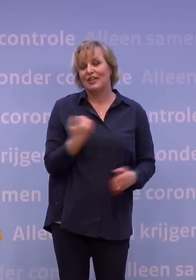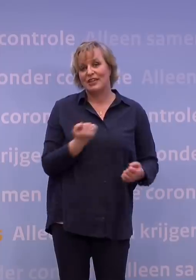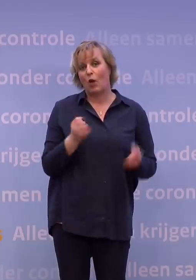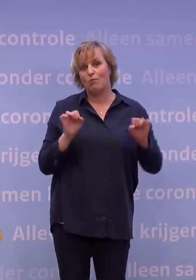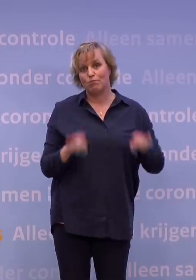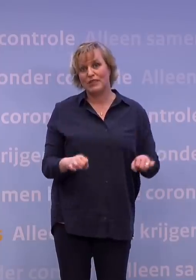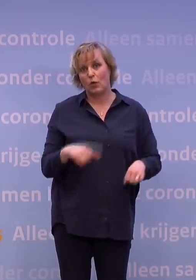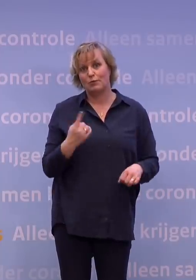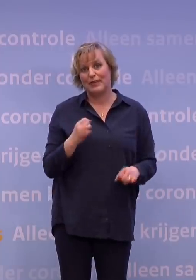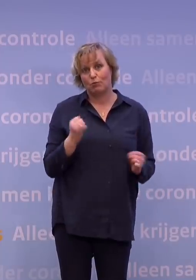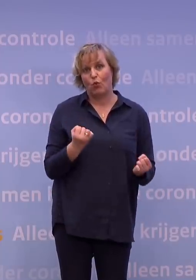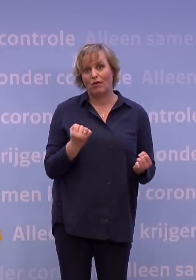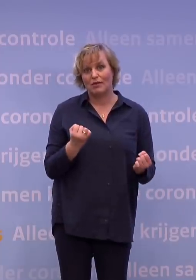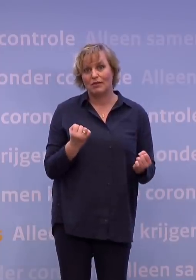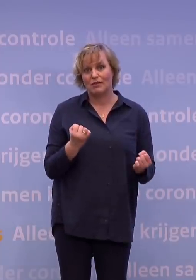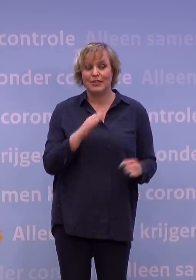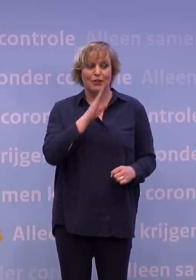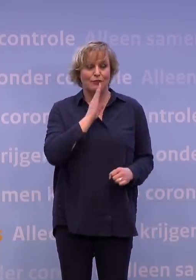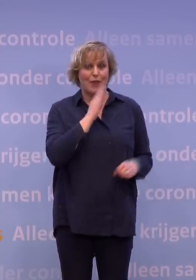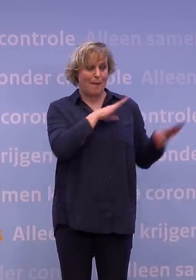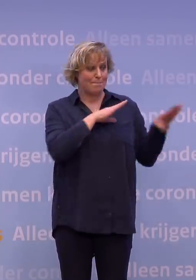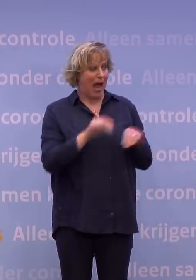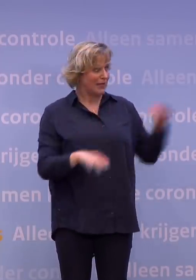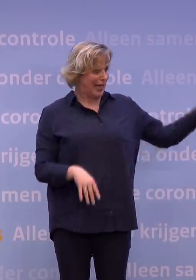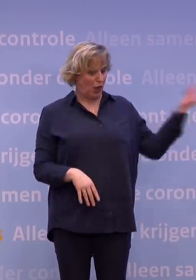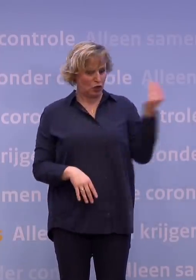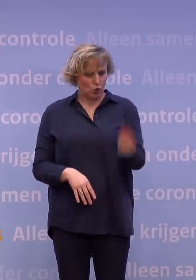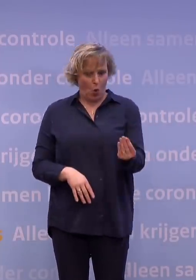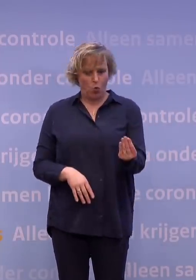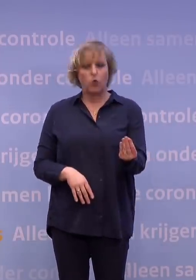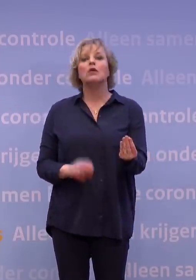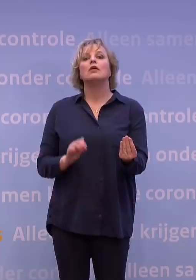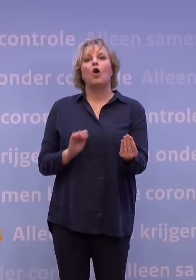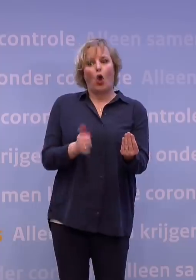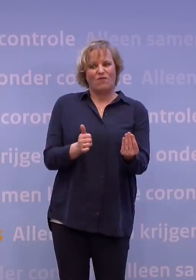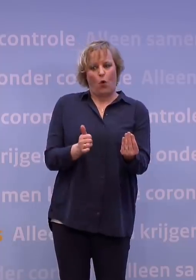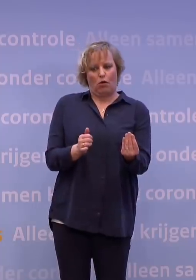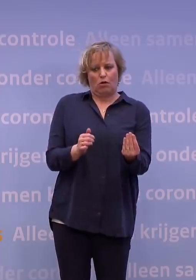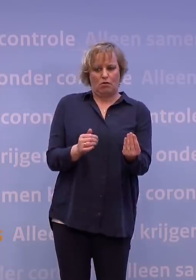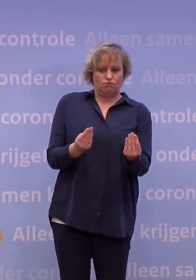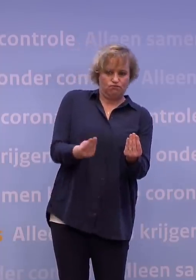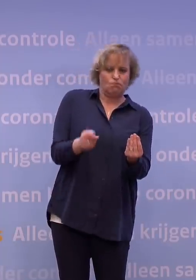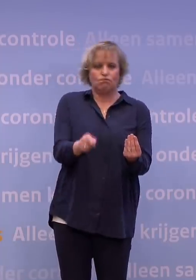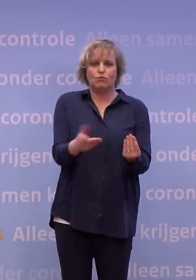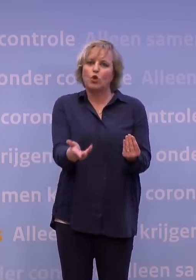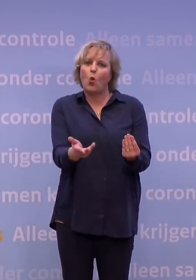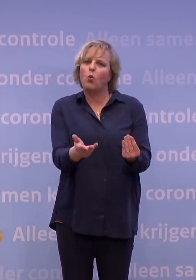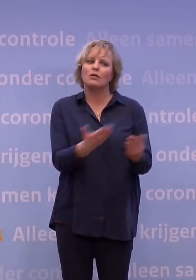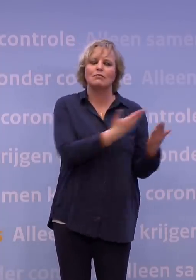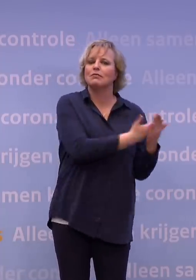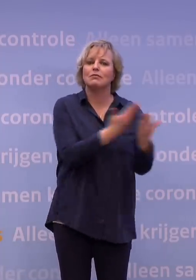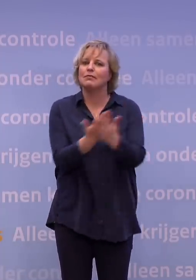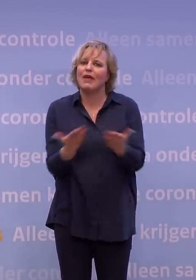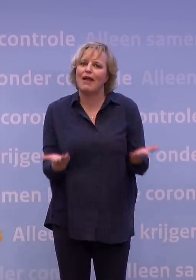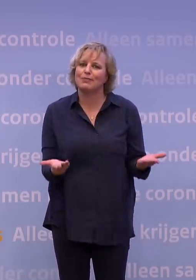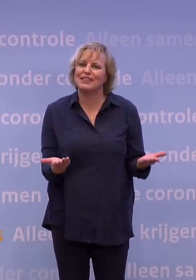moeilijker. Want je kunt niet zeggen, nou ja, als je deze maatregel uit de kast trekt, is dat het exacte effect op de R. Zo werkt het niet. Het is geen wiskunde in dat opzicht. En